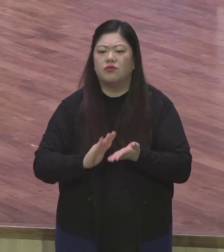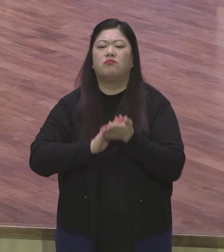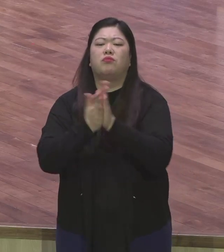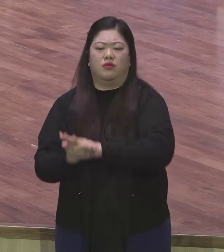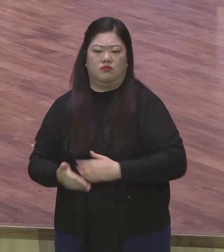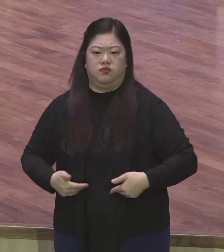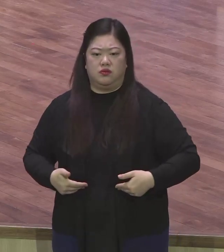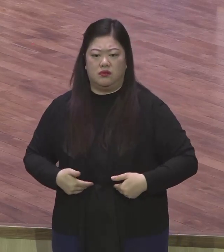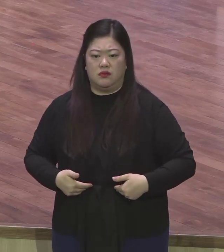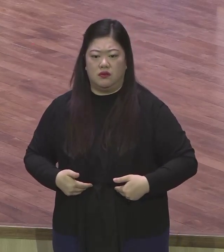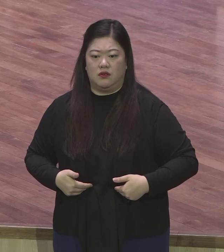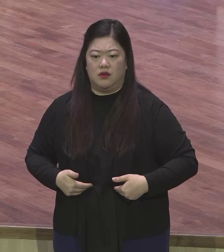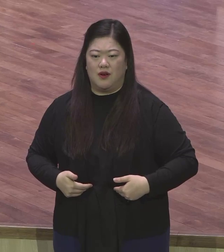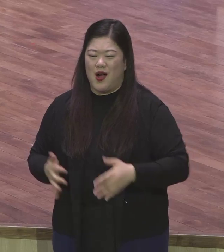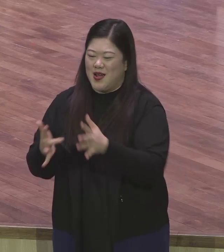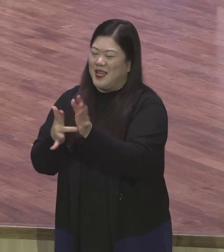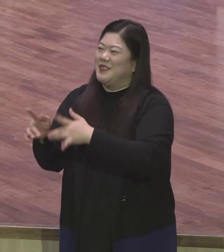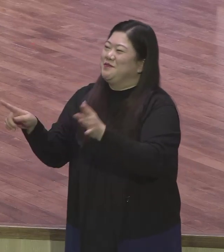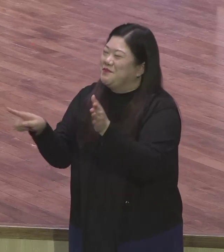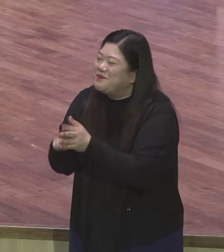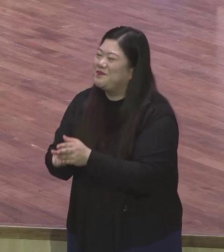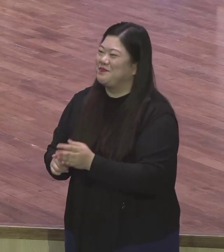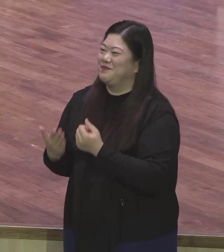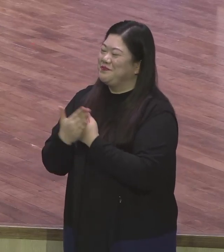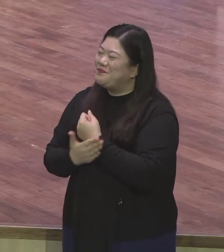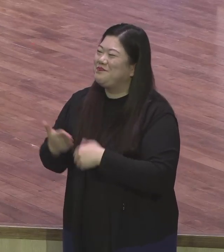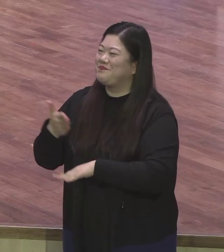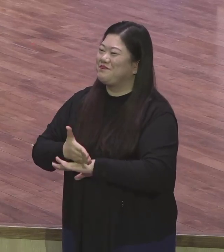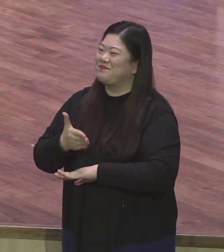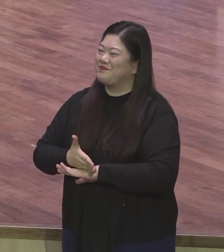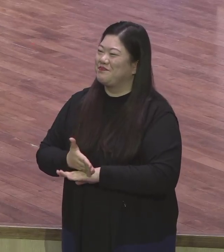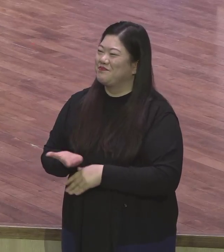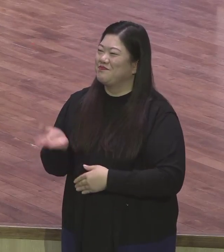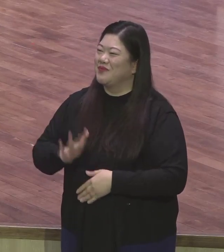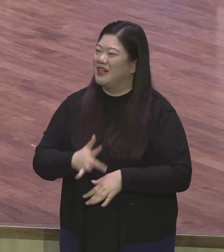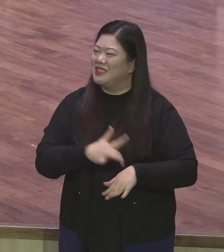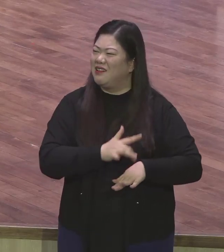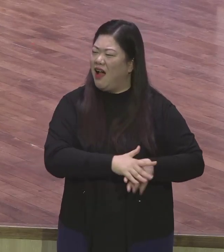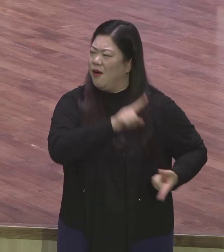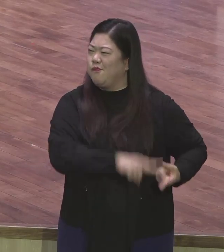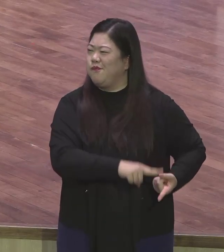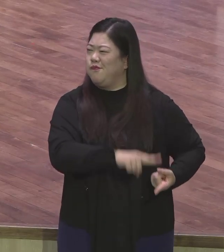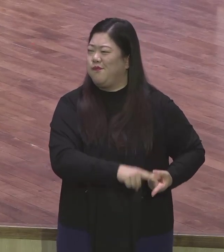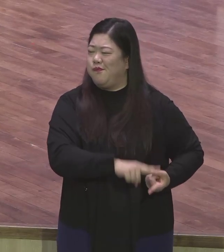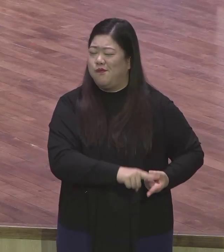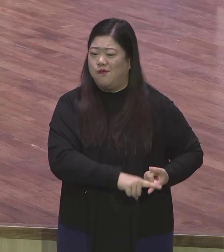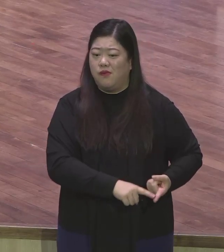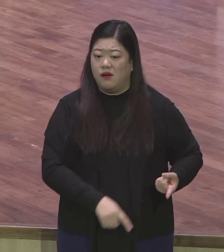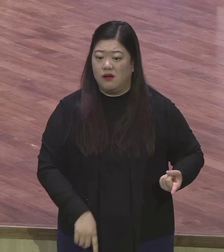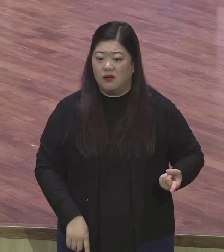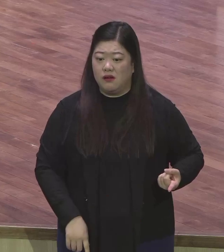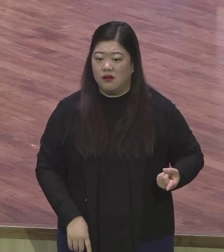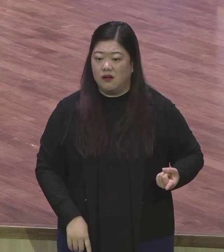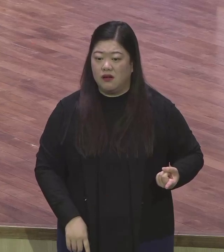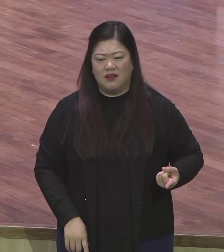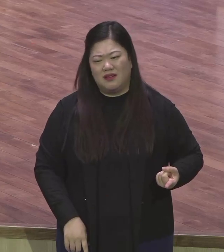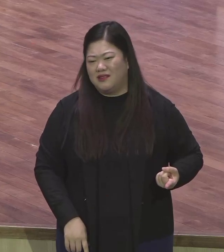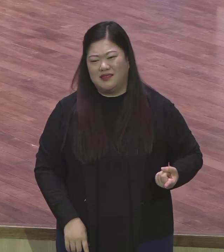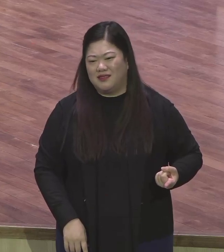살면 안 돼요 정말 생각하니 어른아이가 그게 걸려가지고 못 빠져나 우리 은행과 우리 생각이요